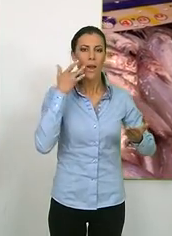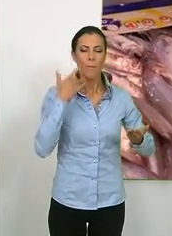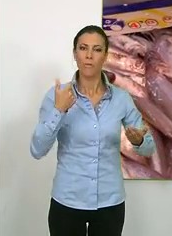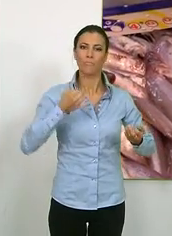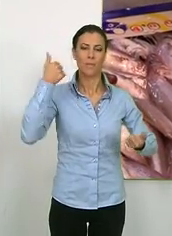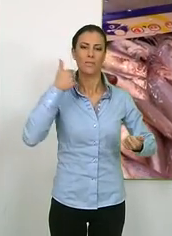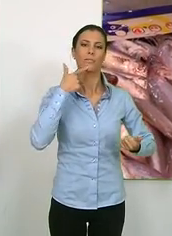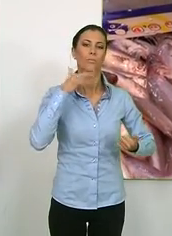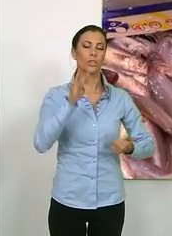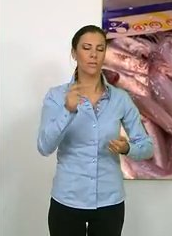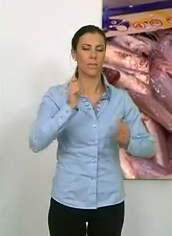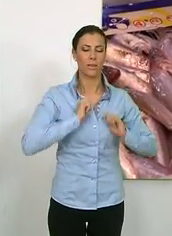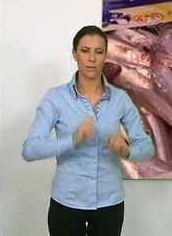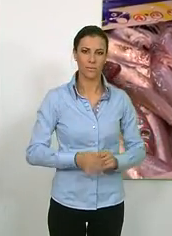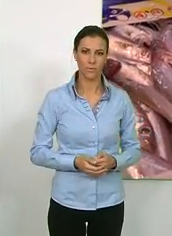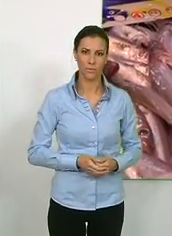de las personas.